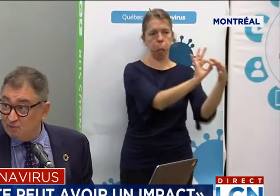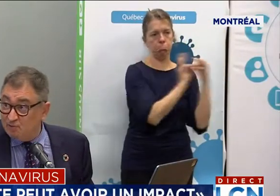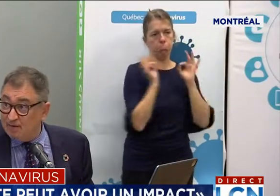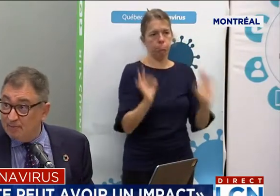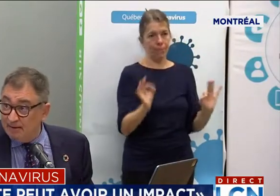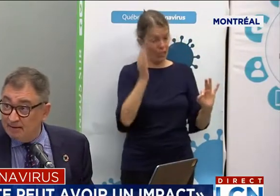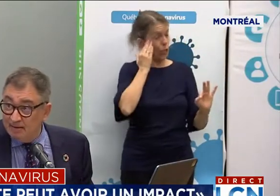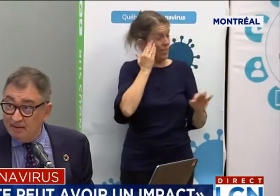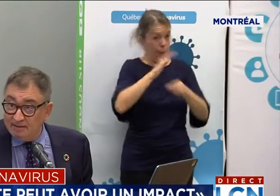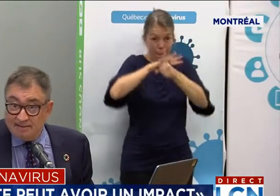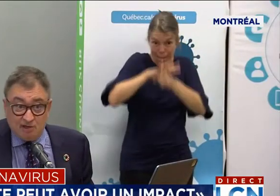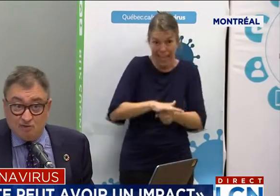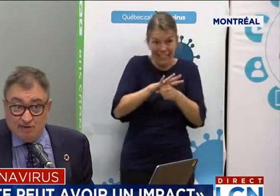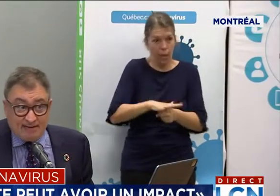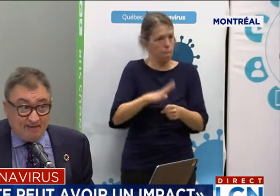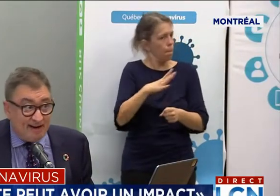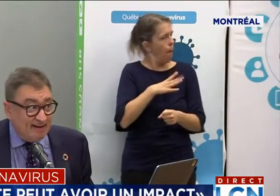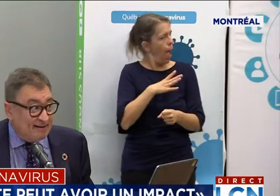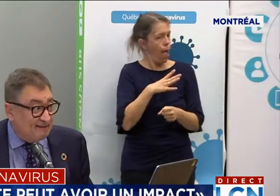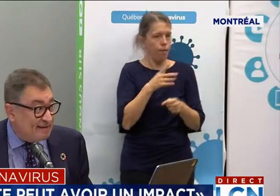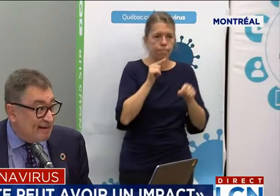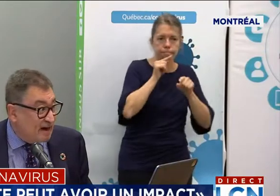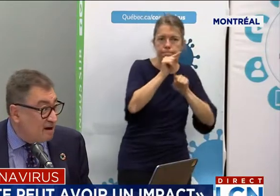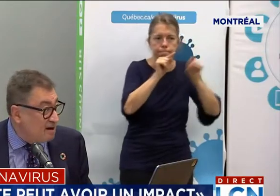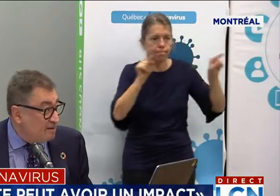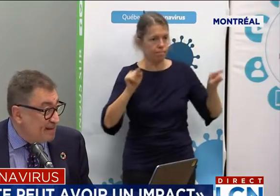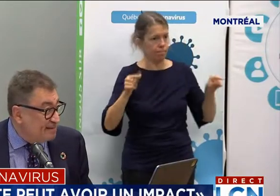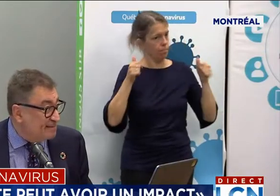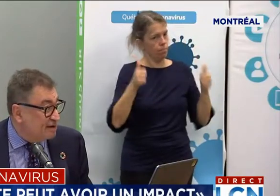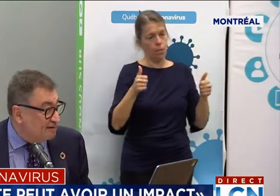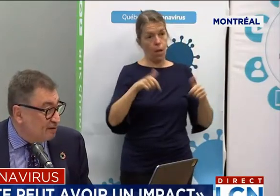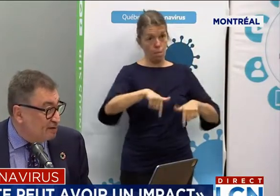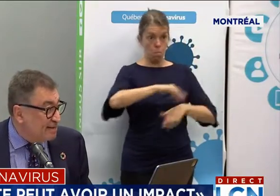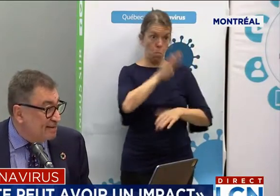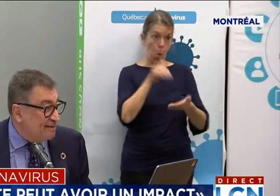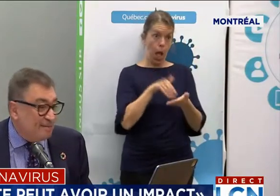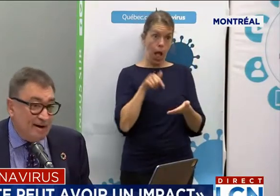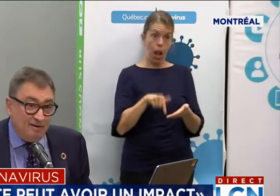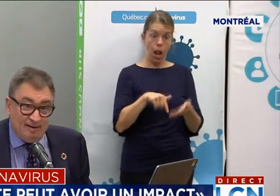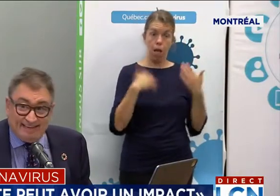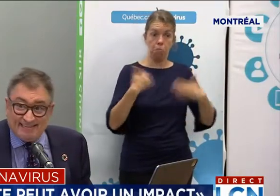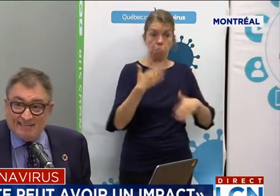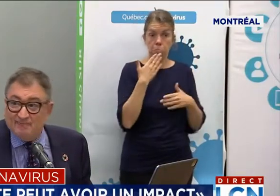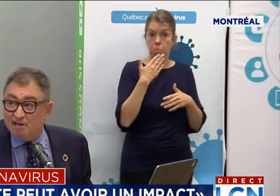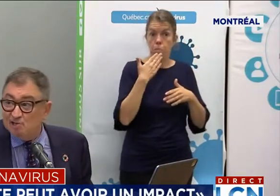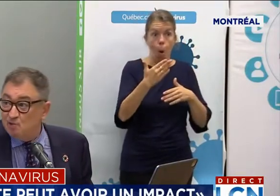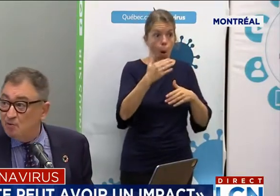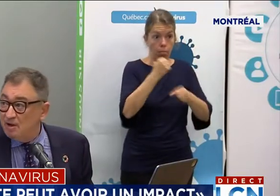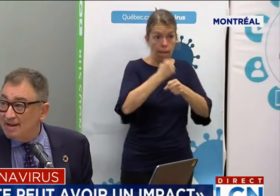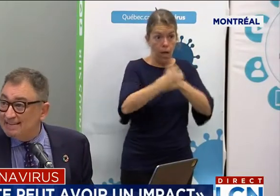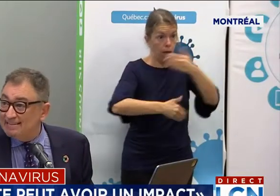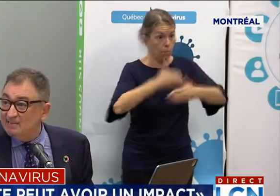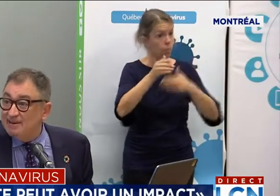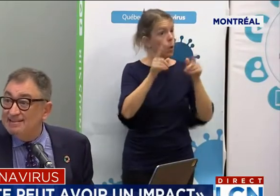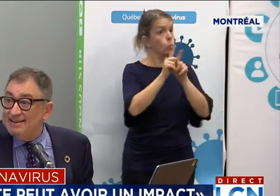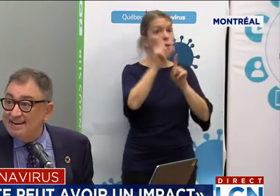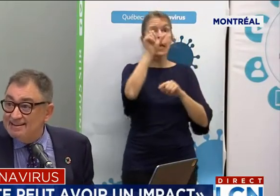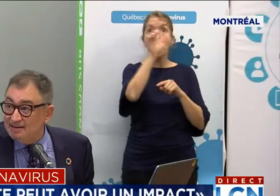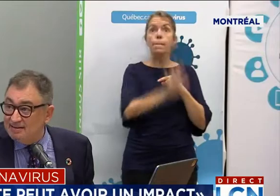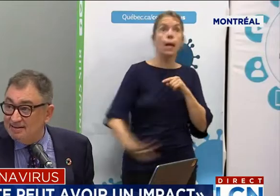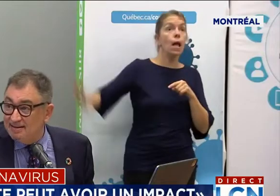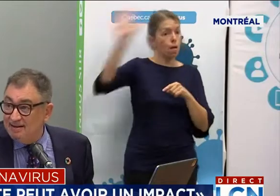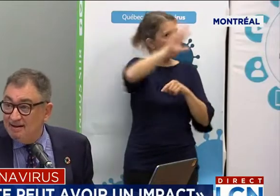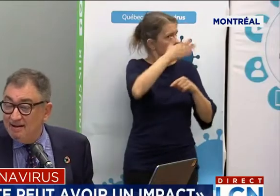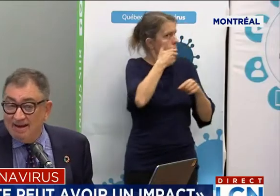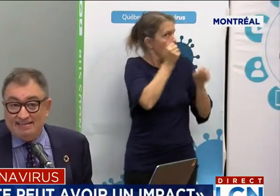à d'autres sections du Québec, sans souligner le travail qui était fait ailleurs, mais ici, ça a été vraiment, là, excessivement chaud, excessivement d